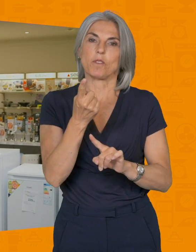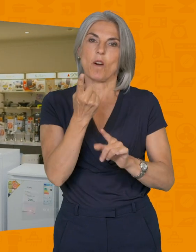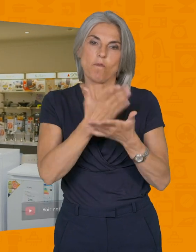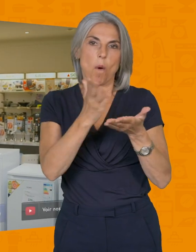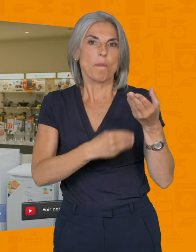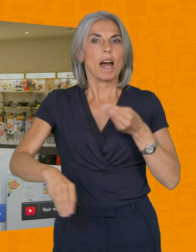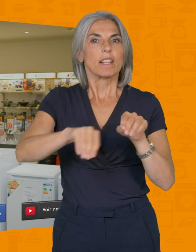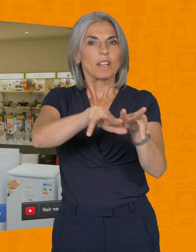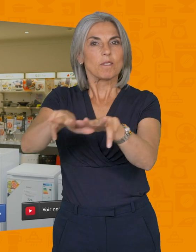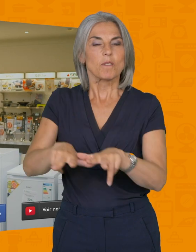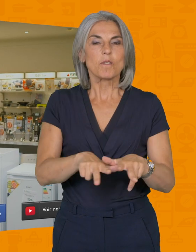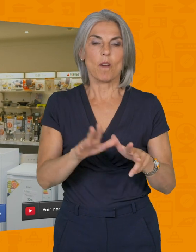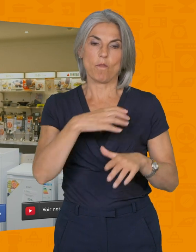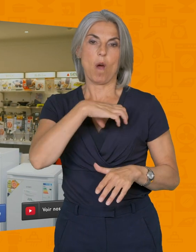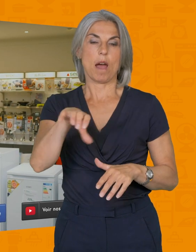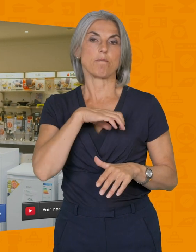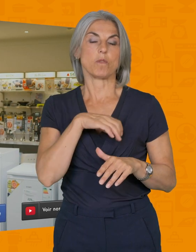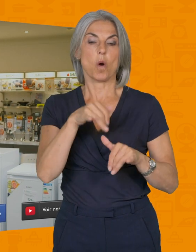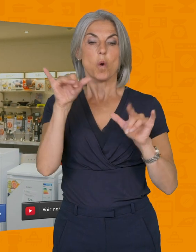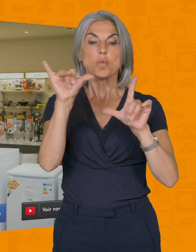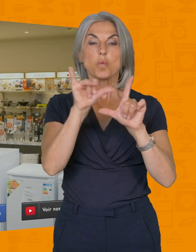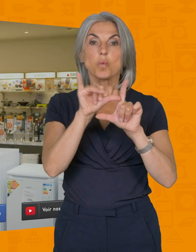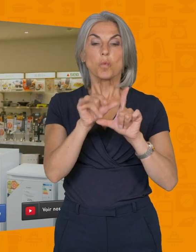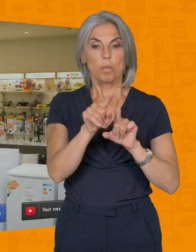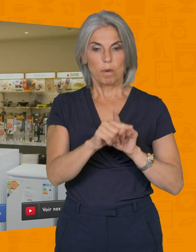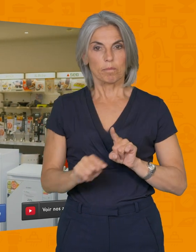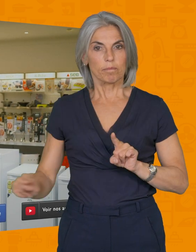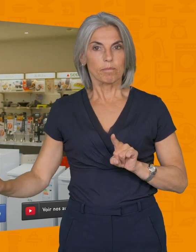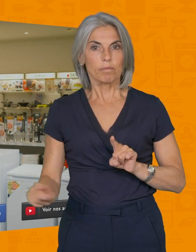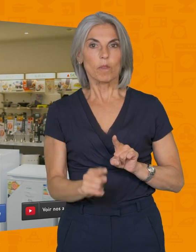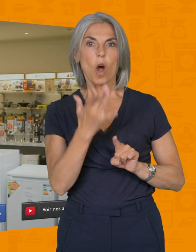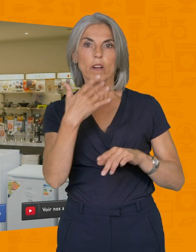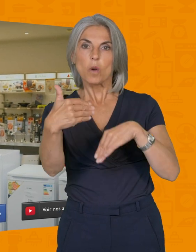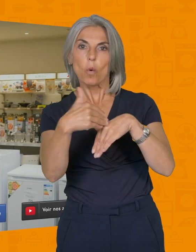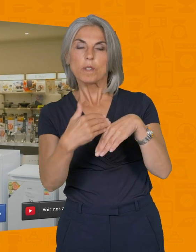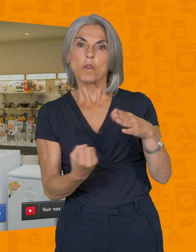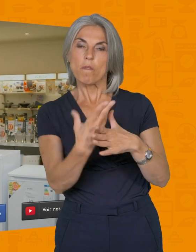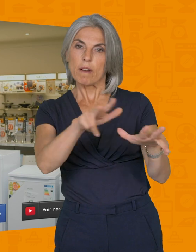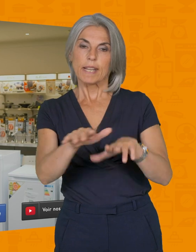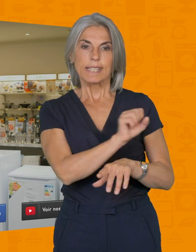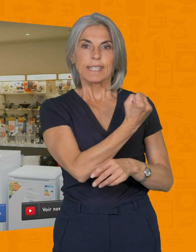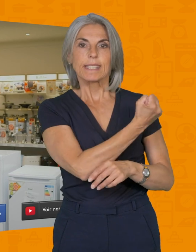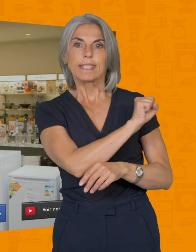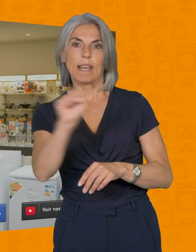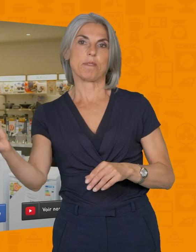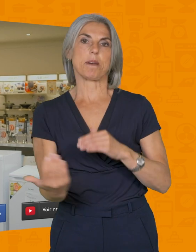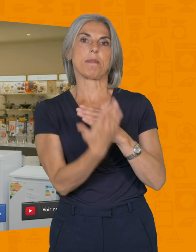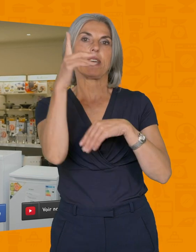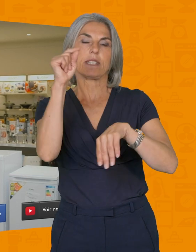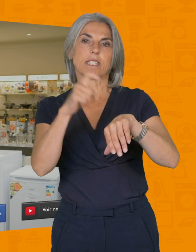sur vos réseaux sociaux. Abonnez-vous à notre chaîne YouTube. Actionnez la cloche si vous voulez recevoir des notifications, des nouvelles vidéos tous les samedis matin vers 10 heures. Nos réseaux sociaux